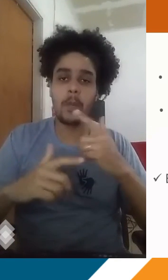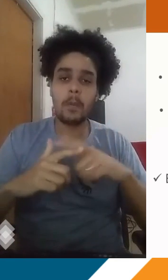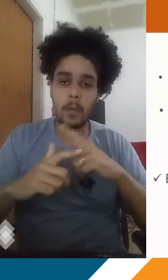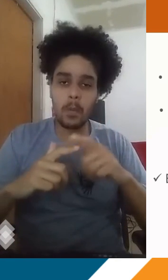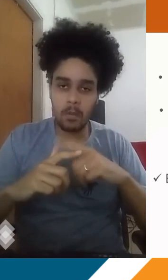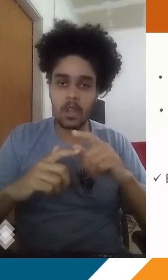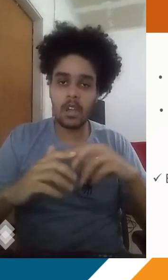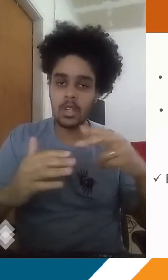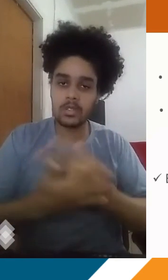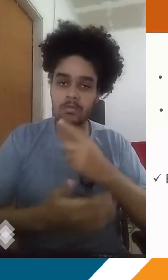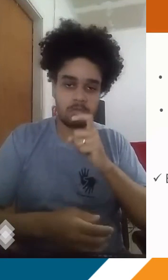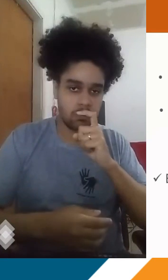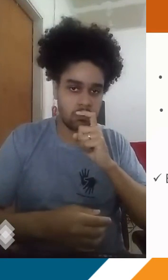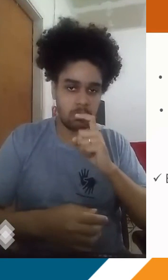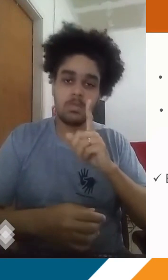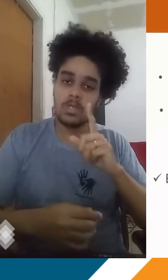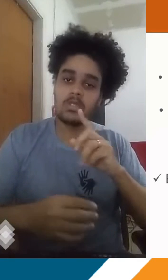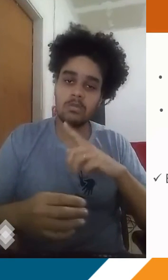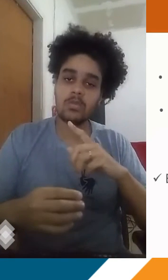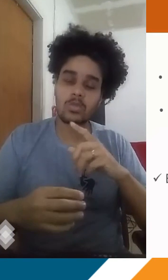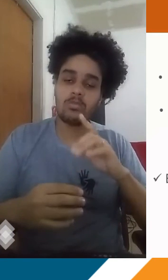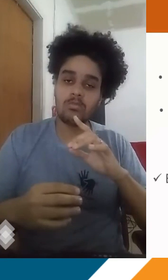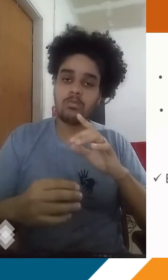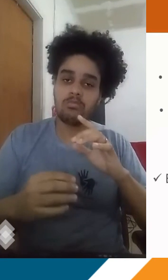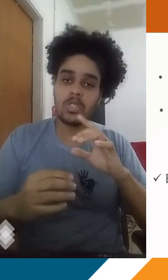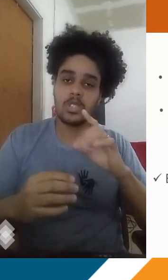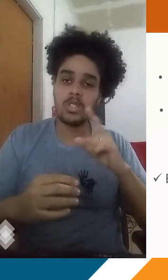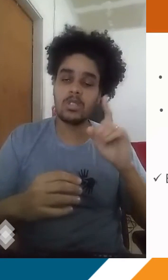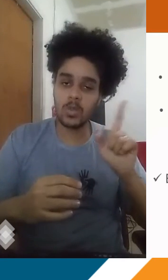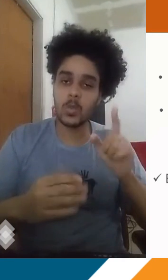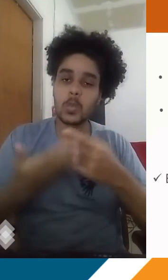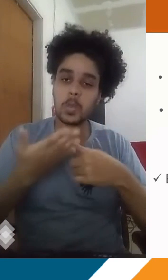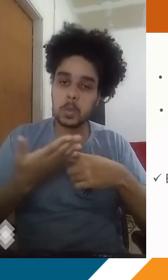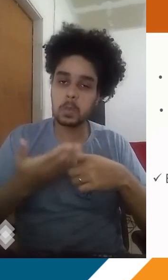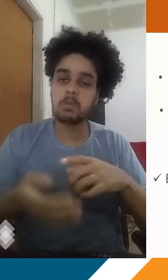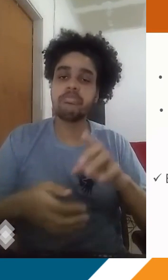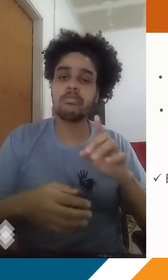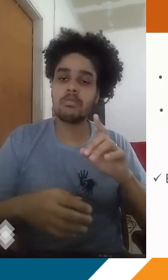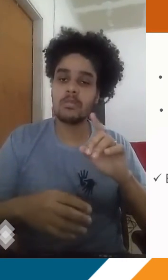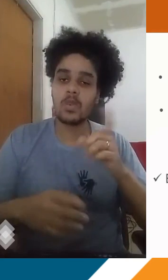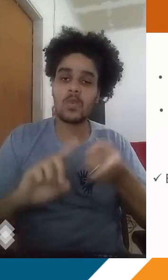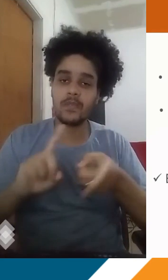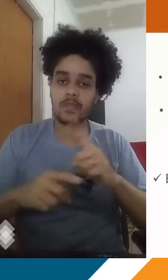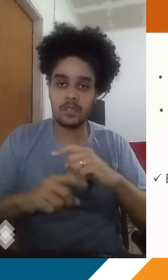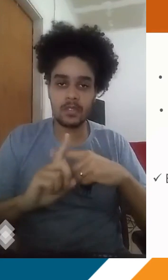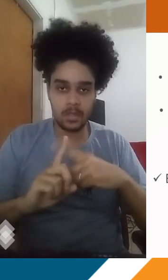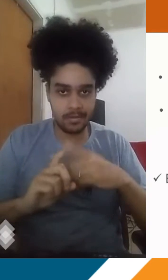gente tem uma grande quantidade desses problemas respiratórios acontecendo principalmente no período do inverno. Isso